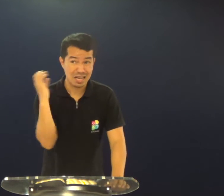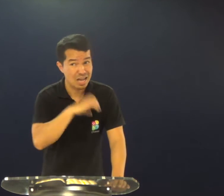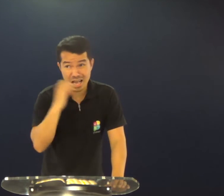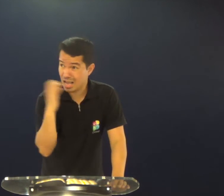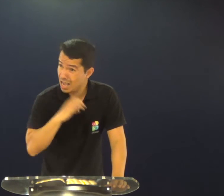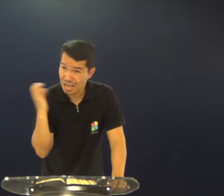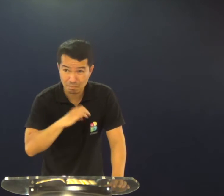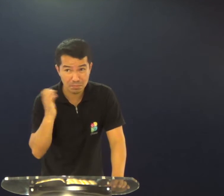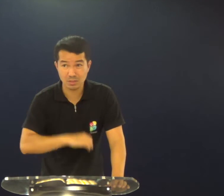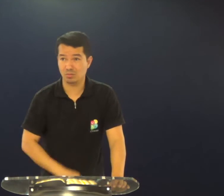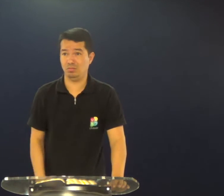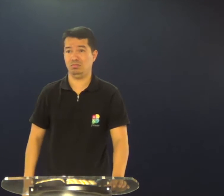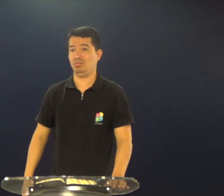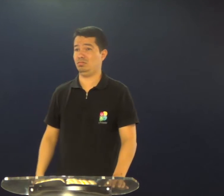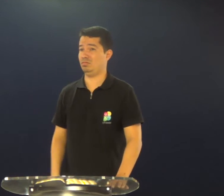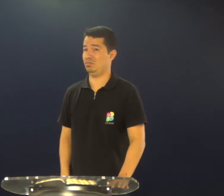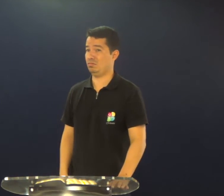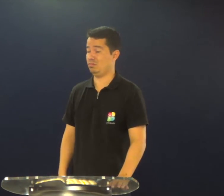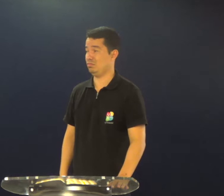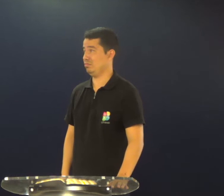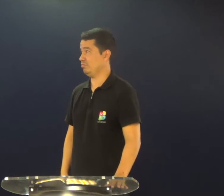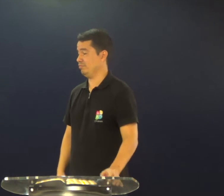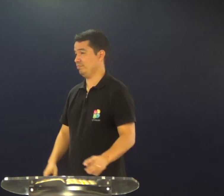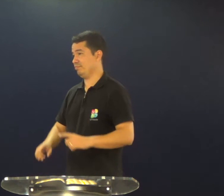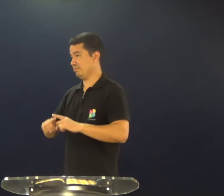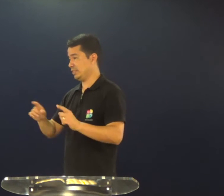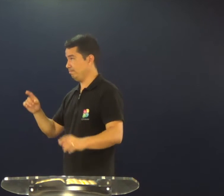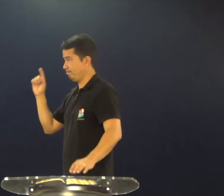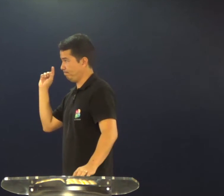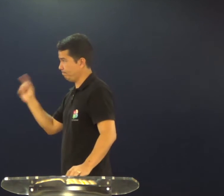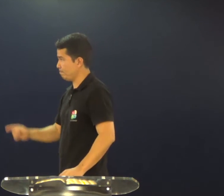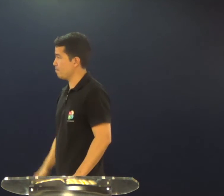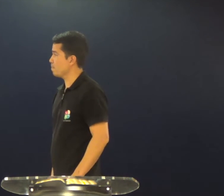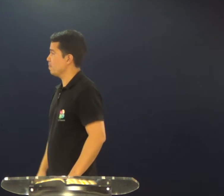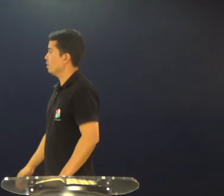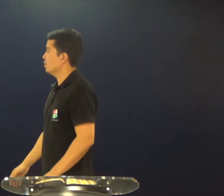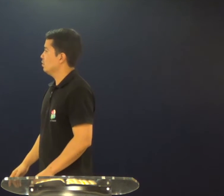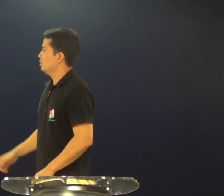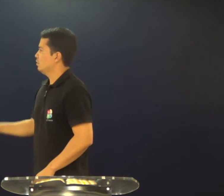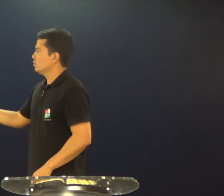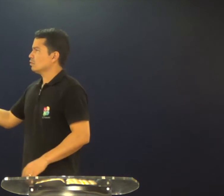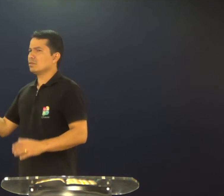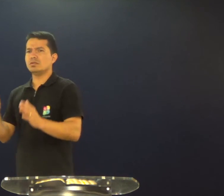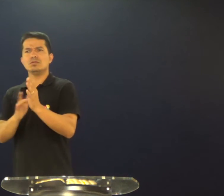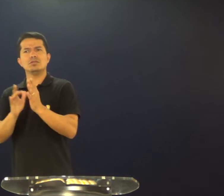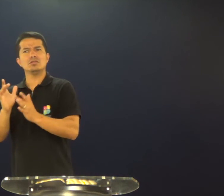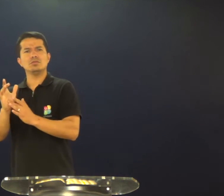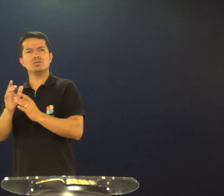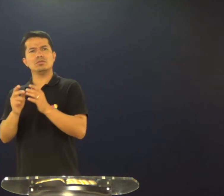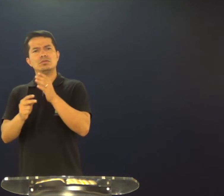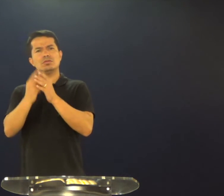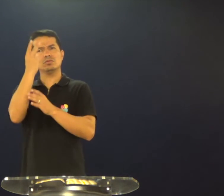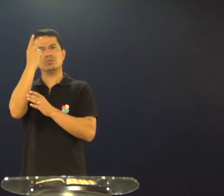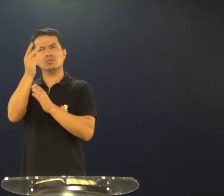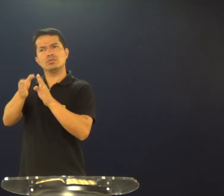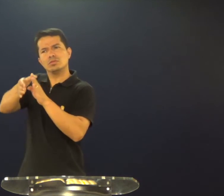rapidamente transformados, pode passar lá, Jesus disse,